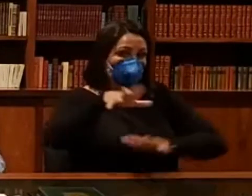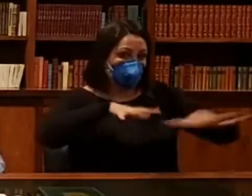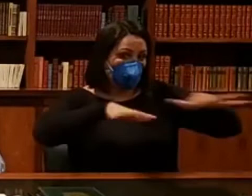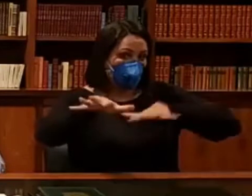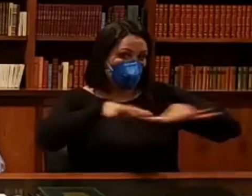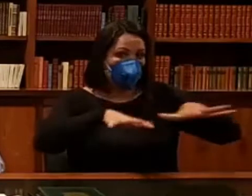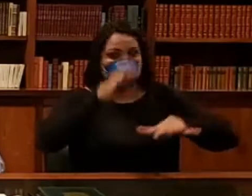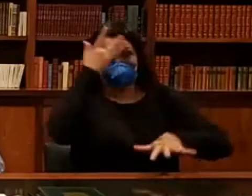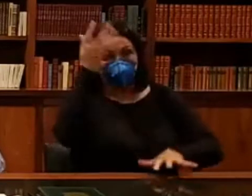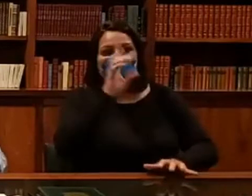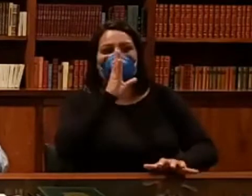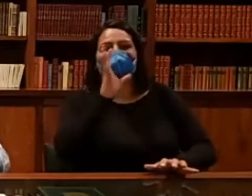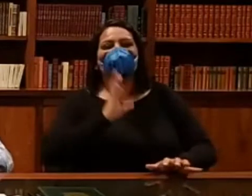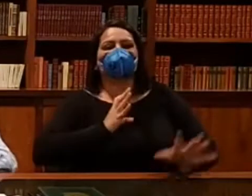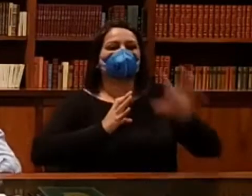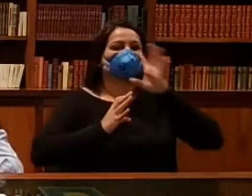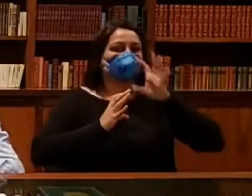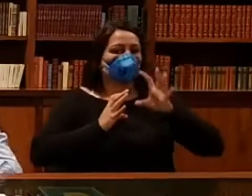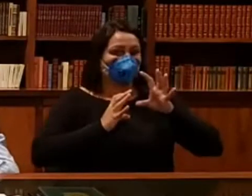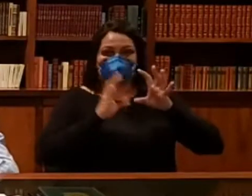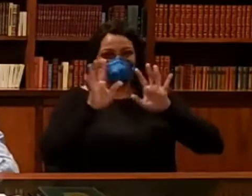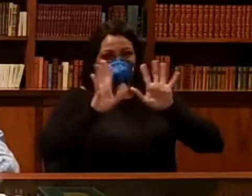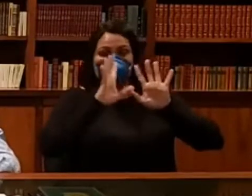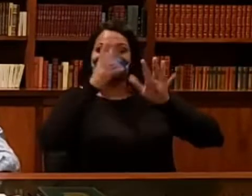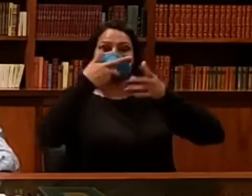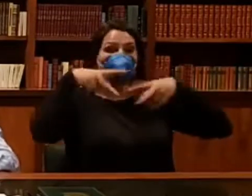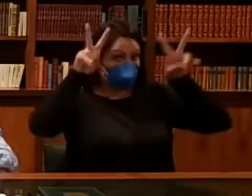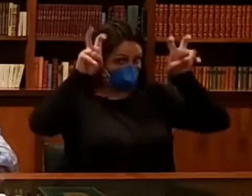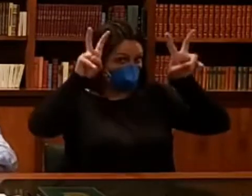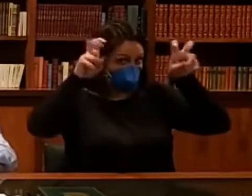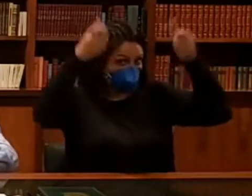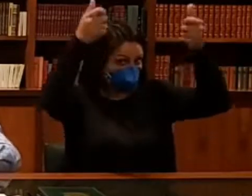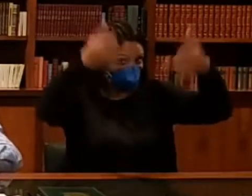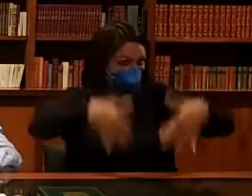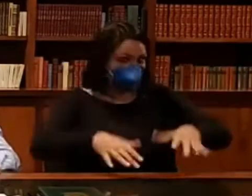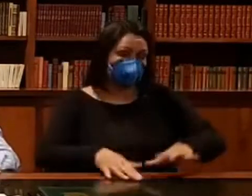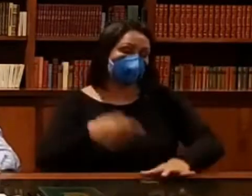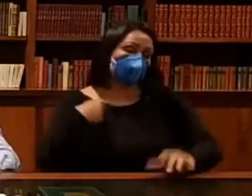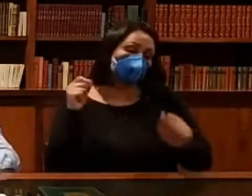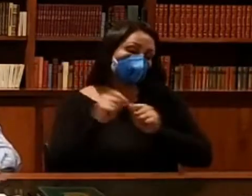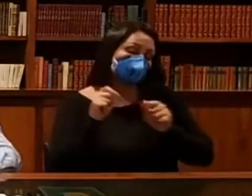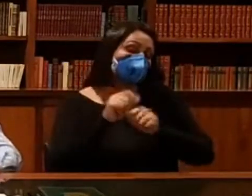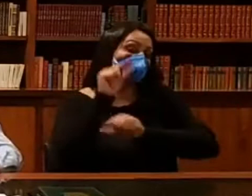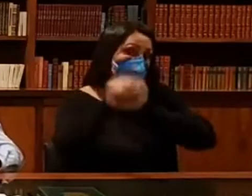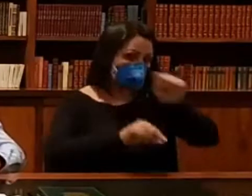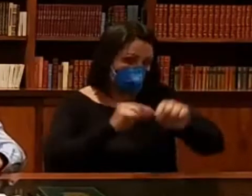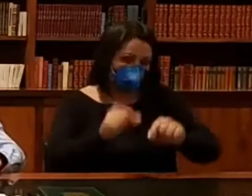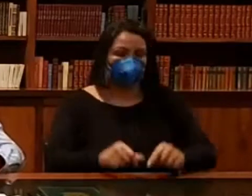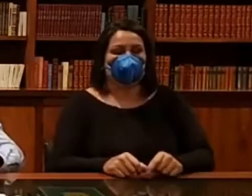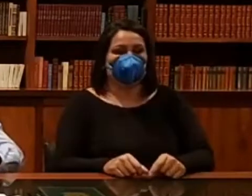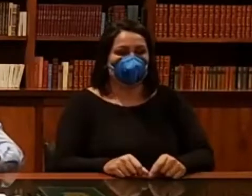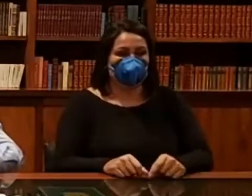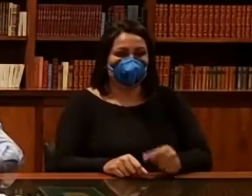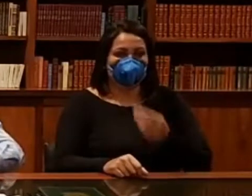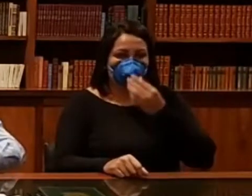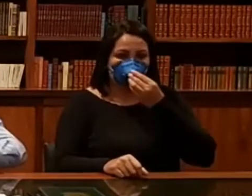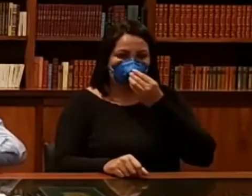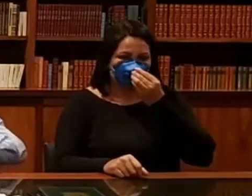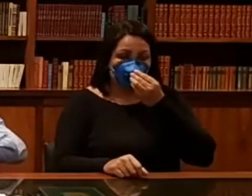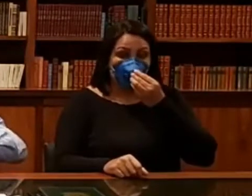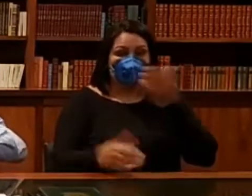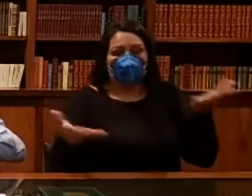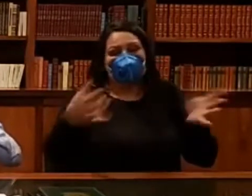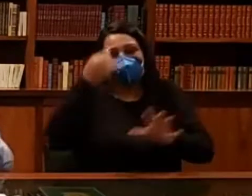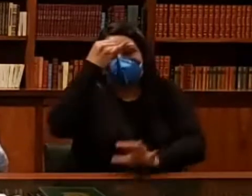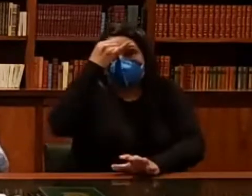rede falando sobre ele. O que nós devemos fazer agora é evitar que